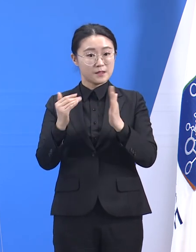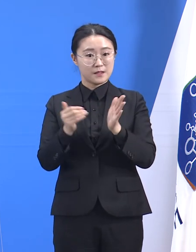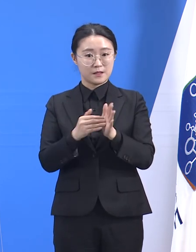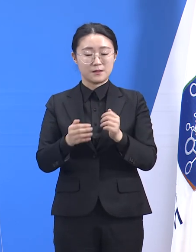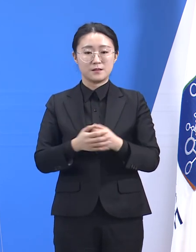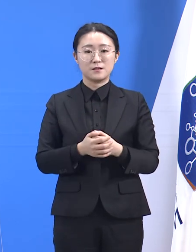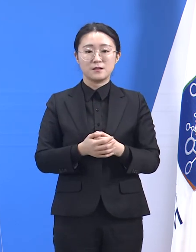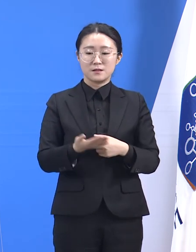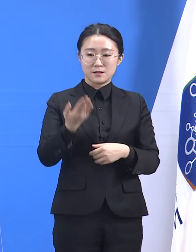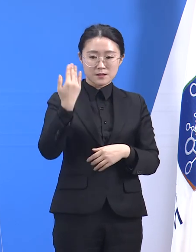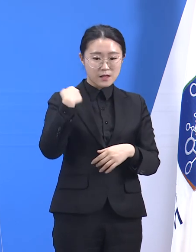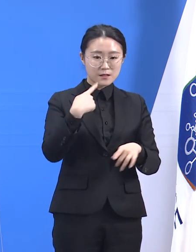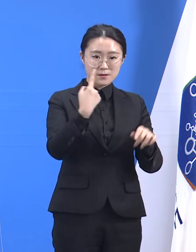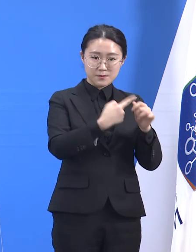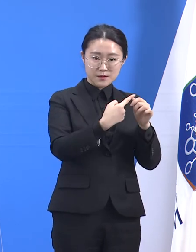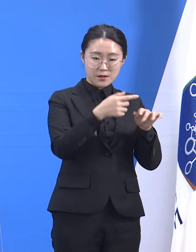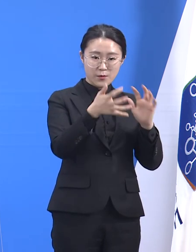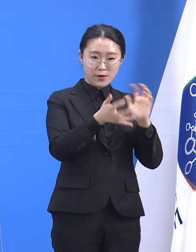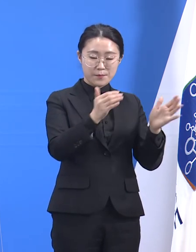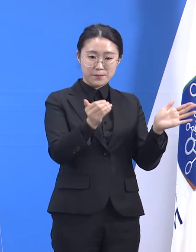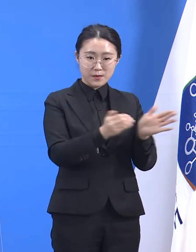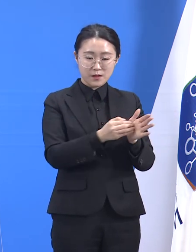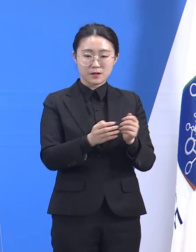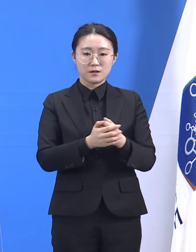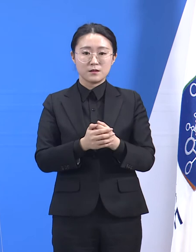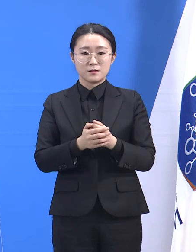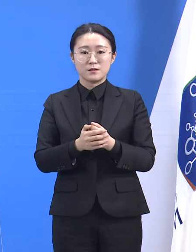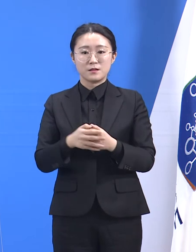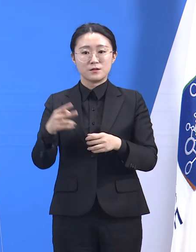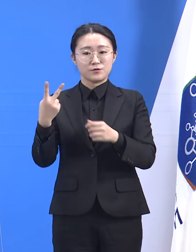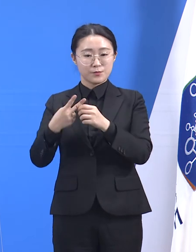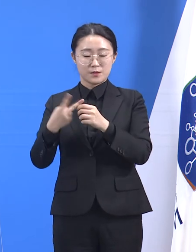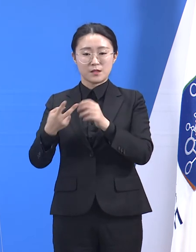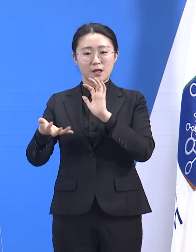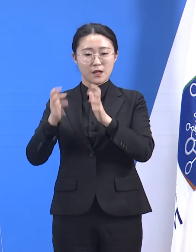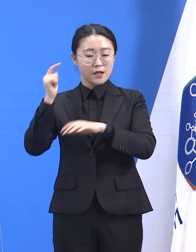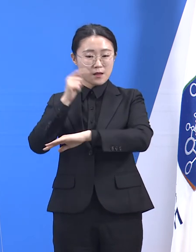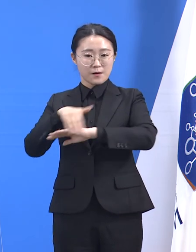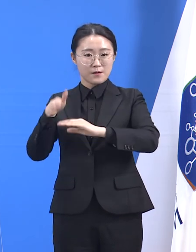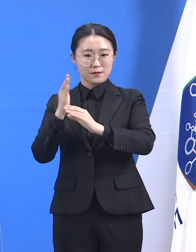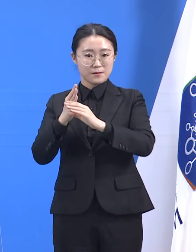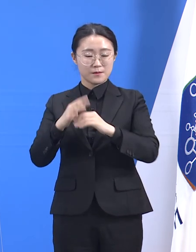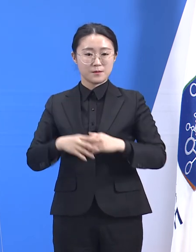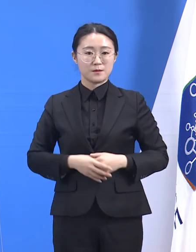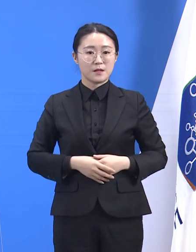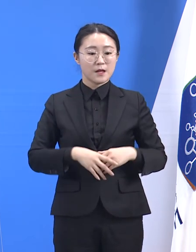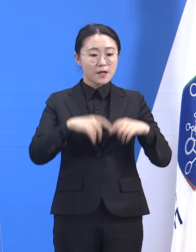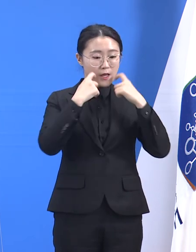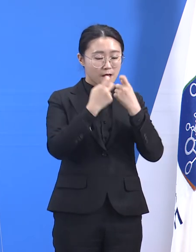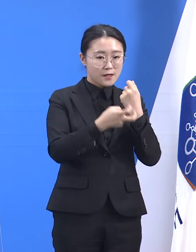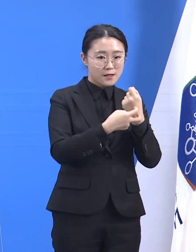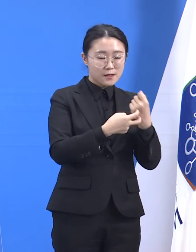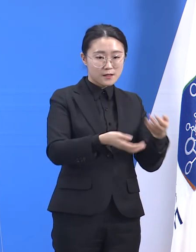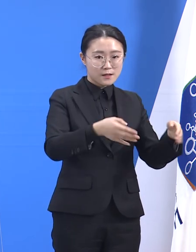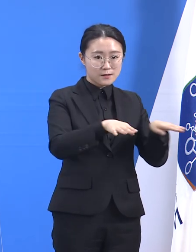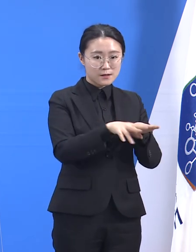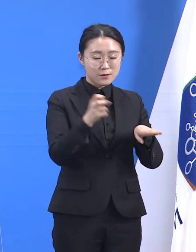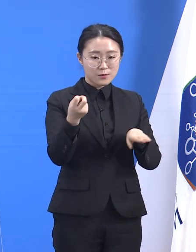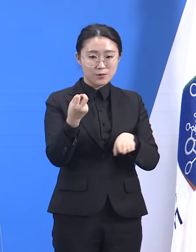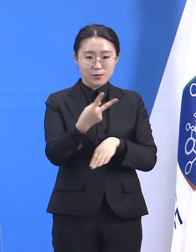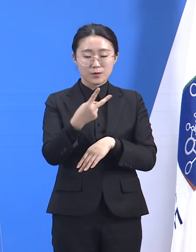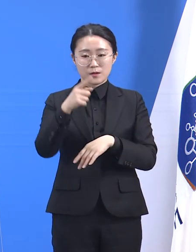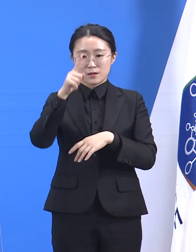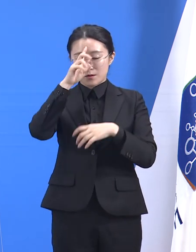통해 두 번째 회의를 가집니다. 민과관이 서로를 존중하고 소통하면서 코로나19 대응에 부족한 부분을